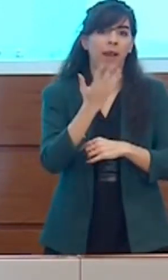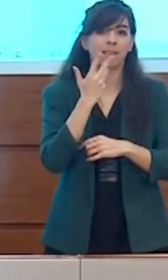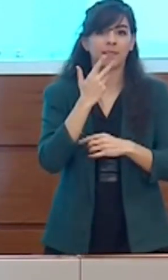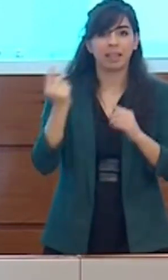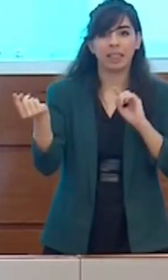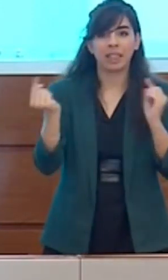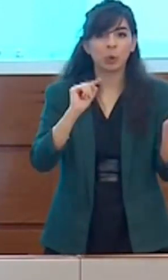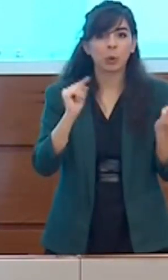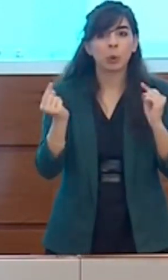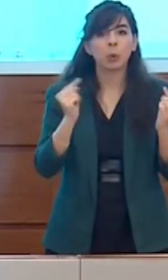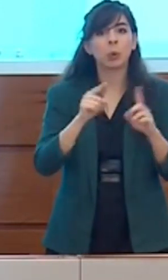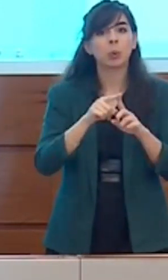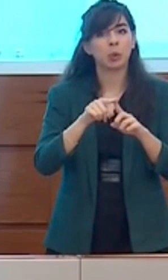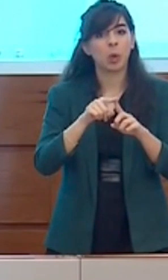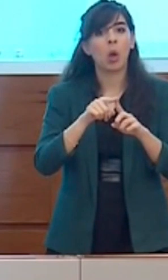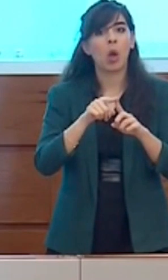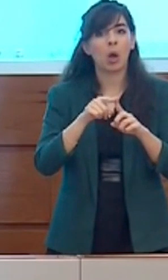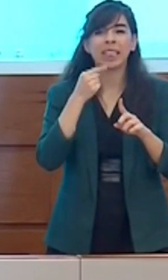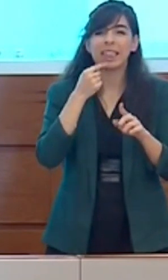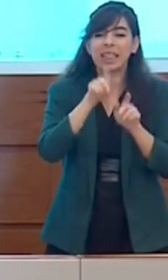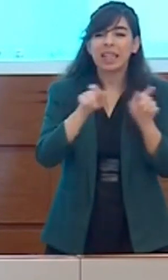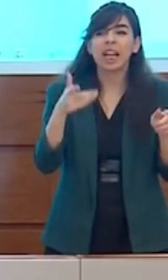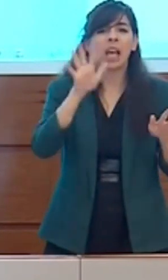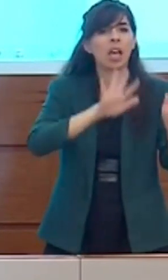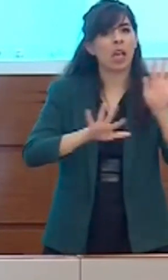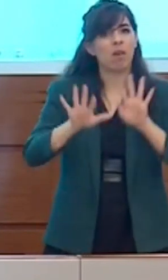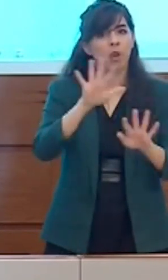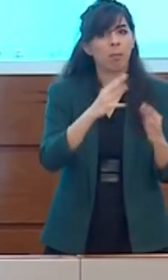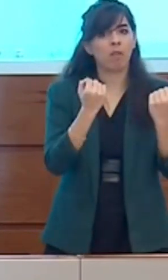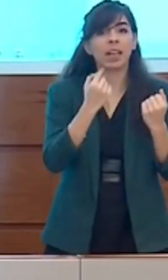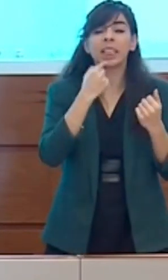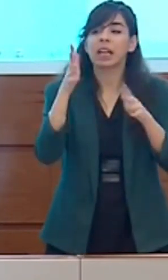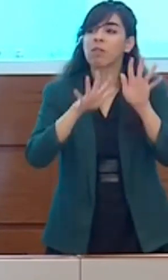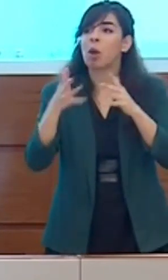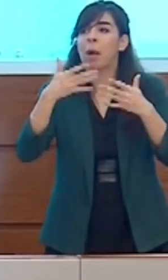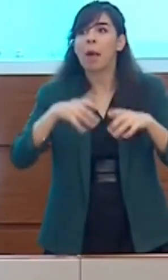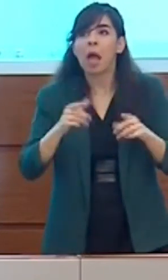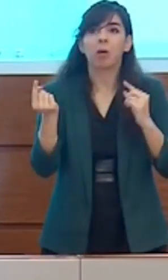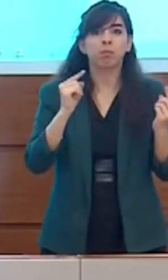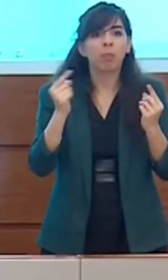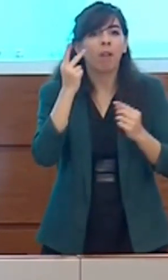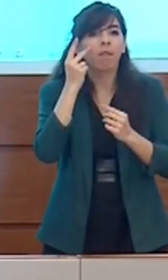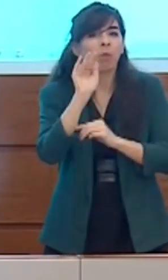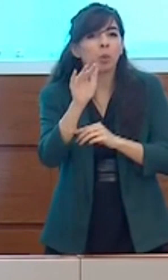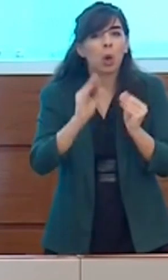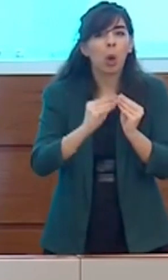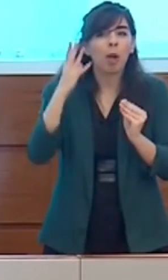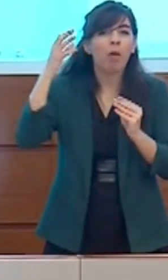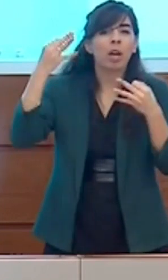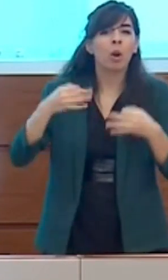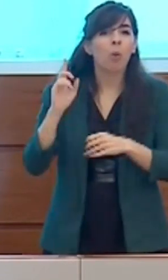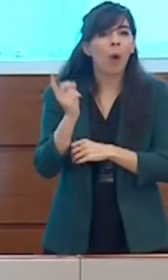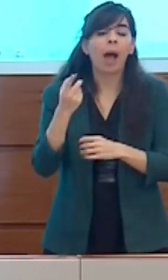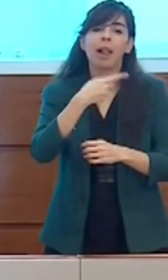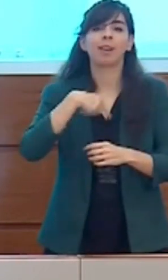degli italiani informati e meno informati dobbiamo spendere una parola per